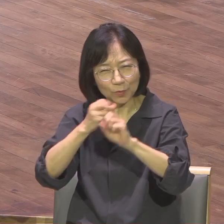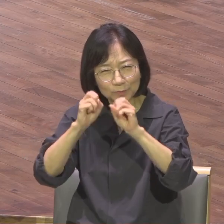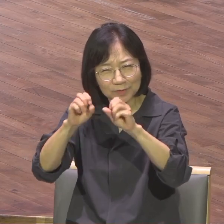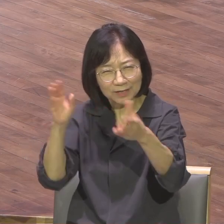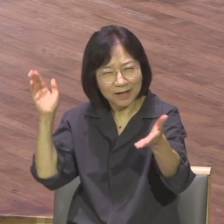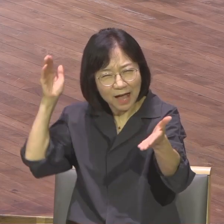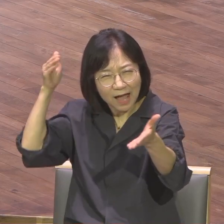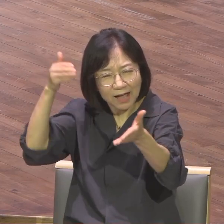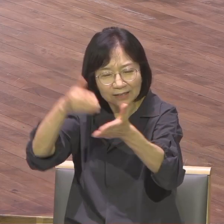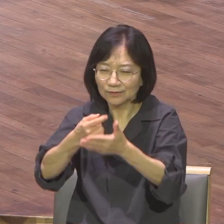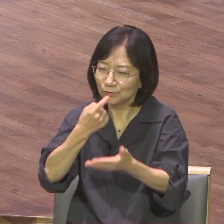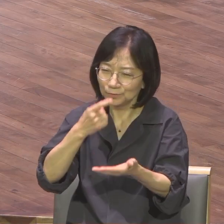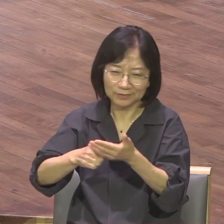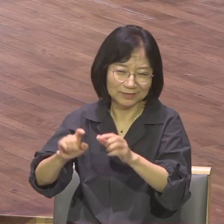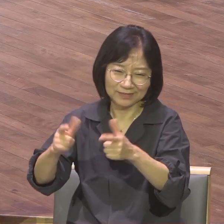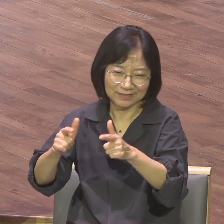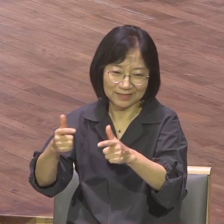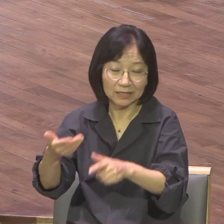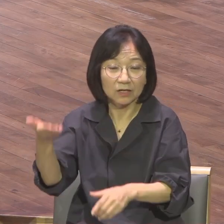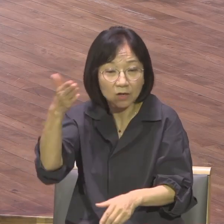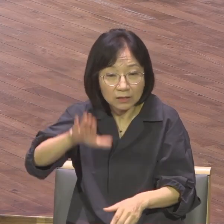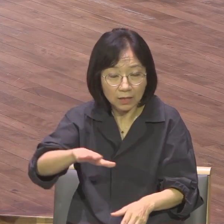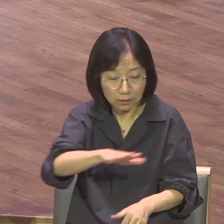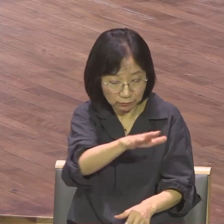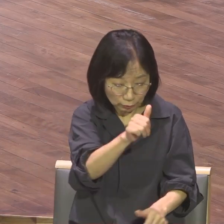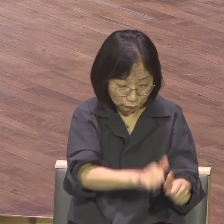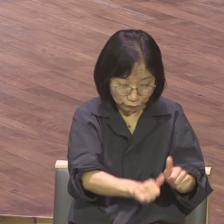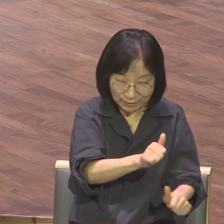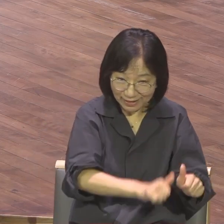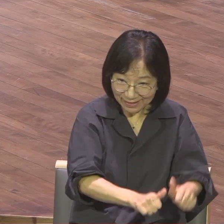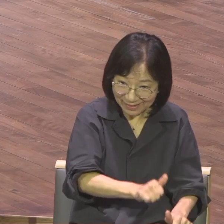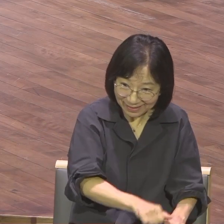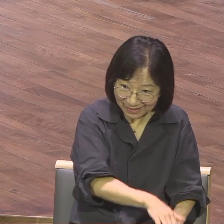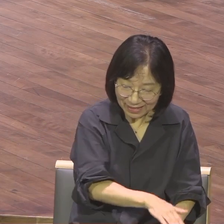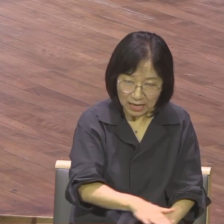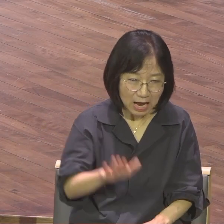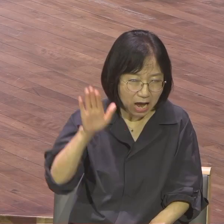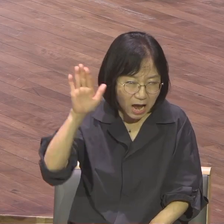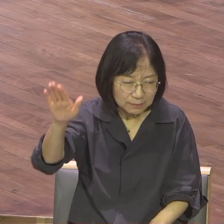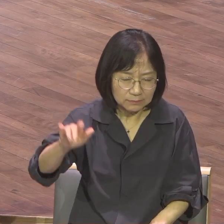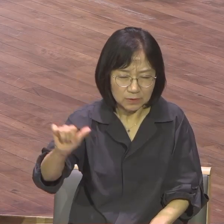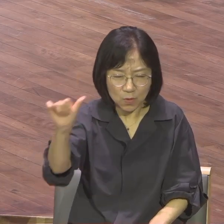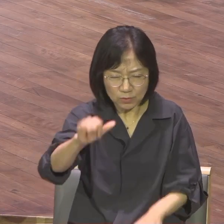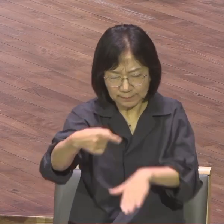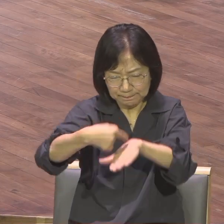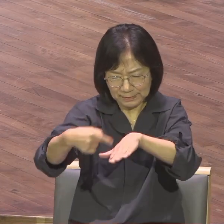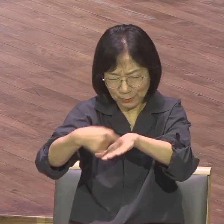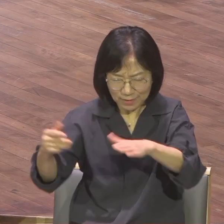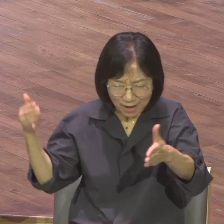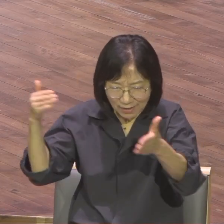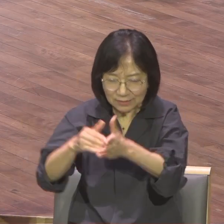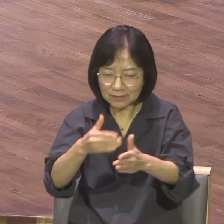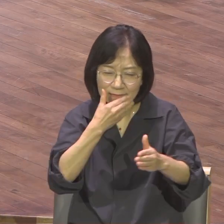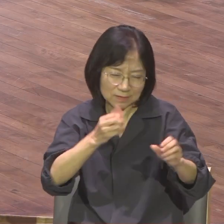하지만 우리 후대들이 저 오천종족까지 뻗어나갈 수 있도록 우리들은